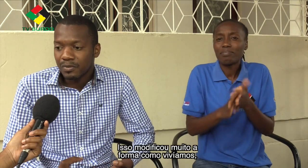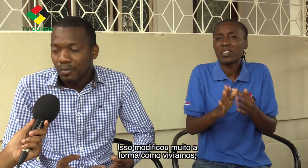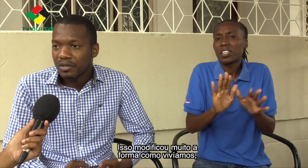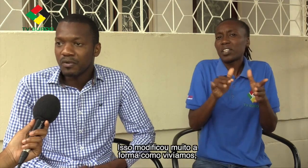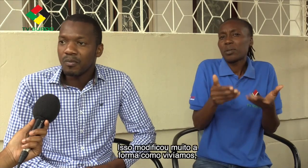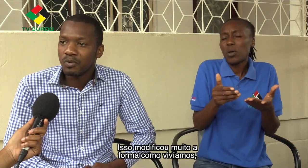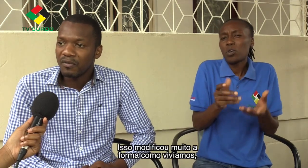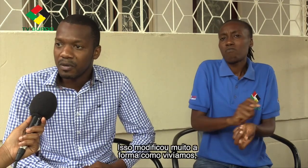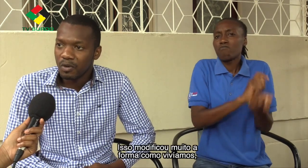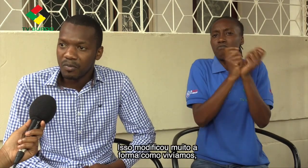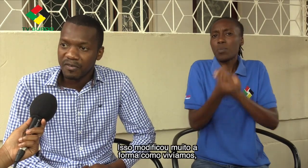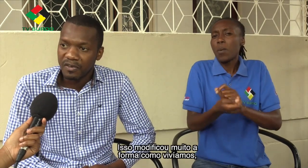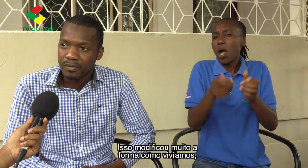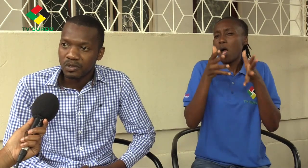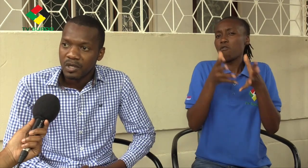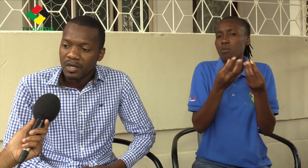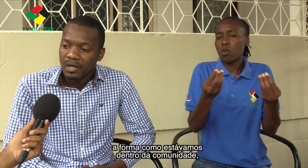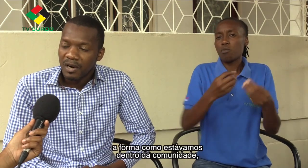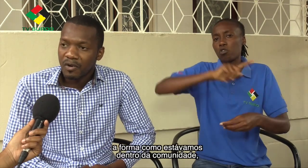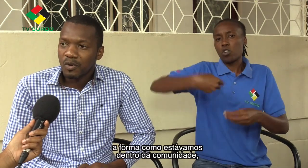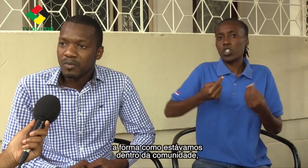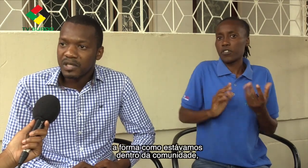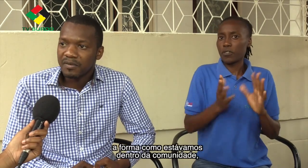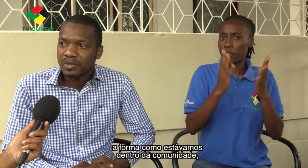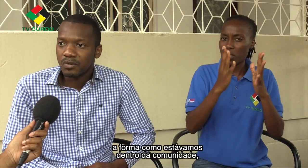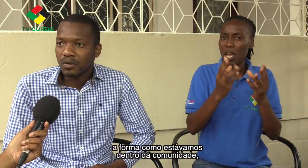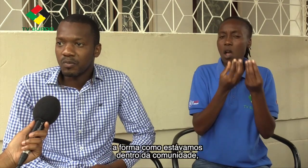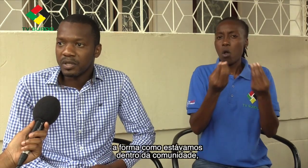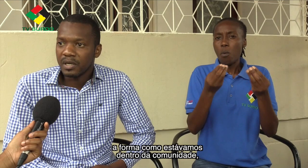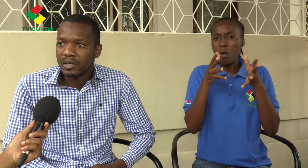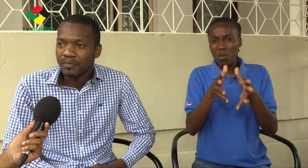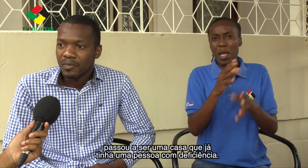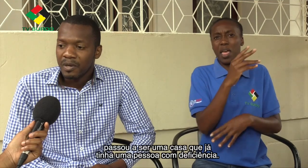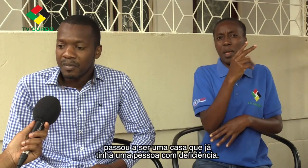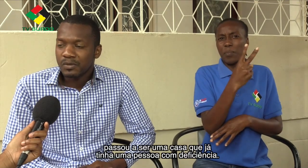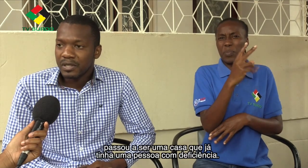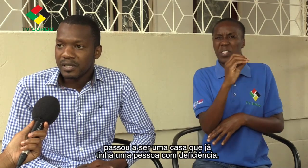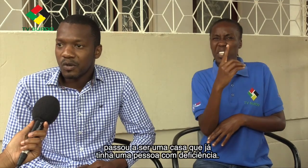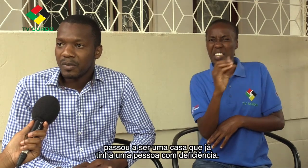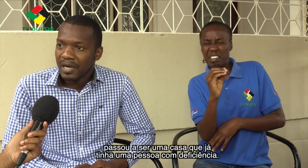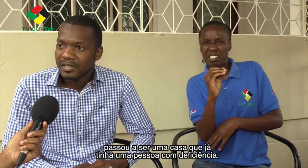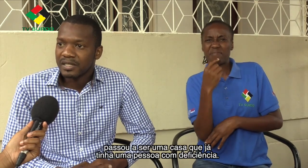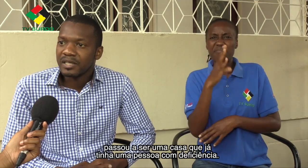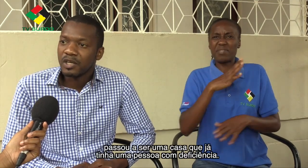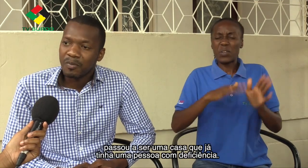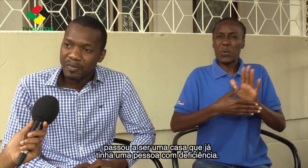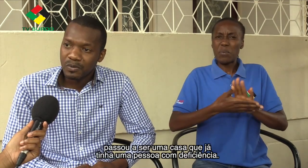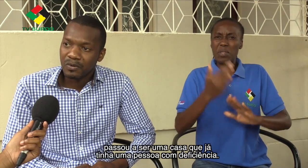modificou muito a forma como vivíamos, a forma como estávamos dentro da comunidade. Passou a ser uma casa que já tinha uma pessoa com